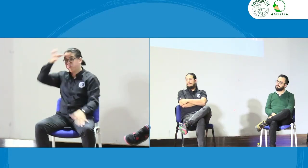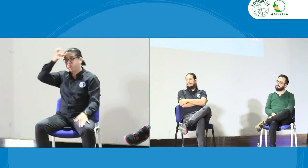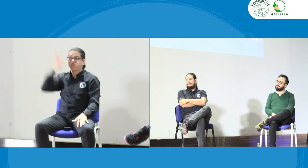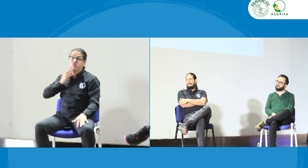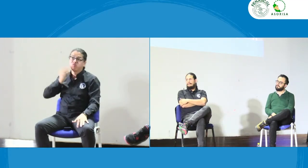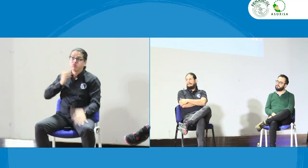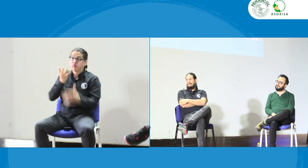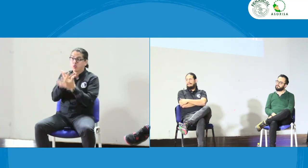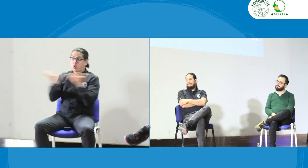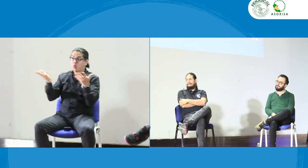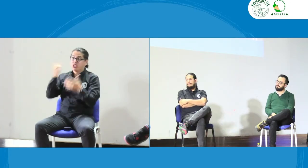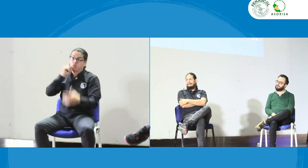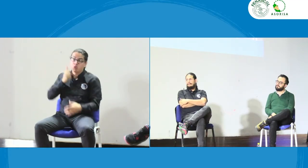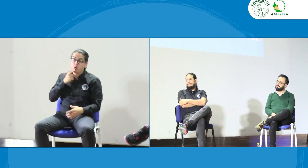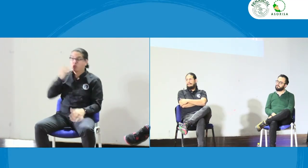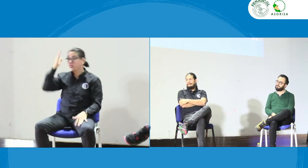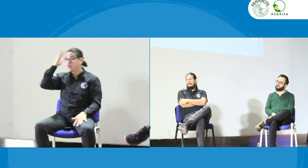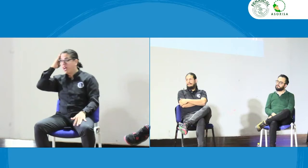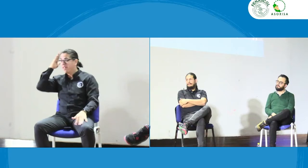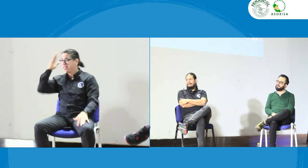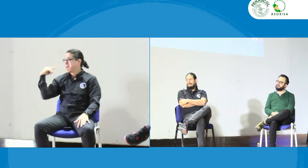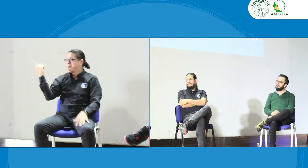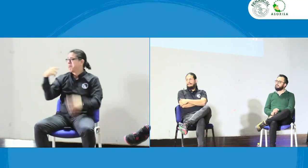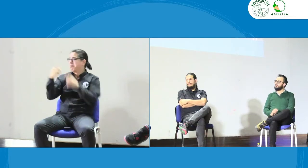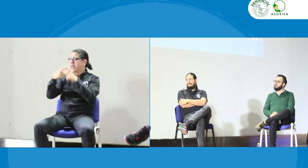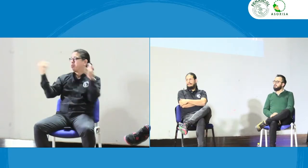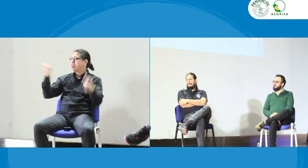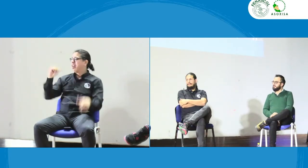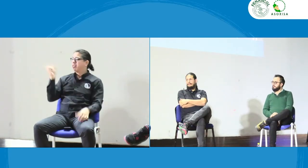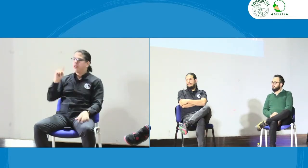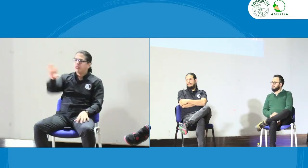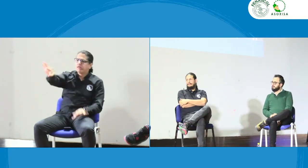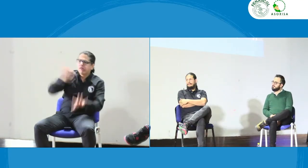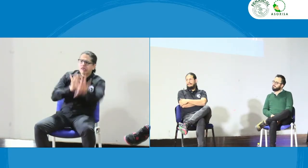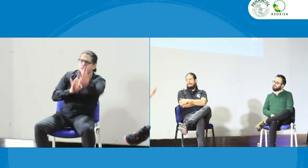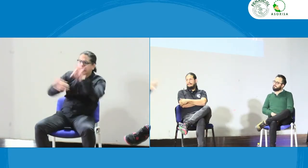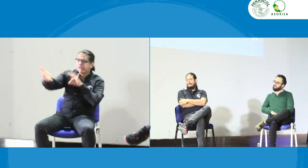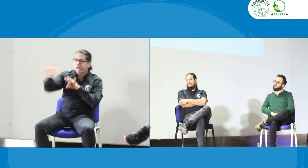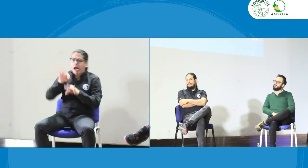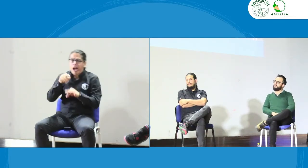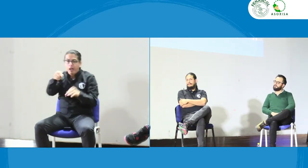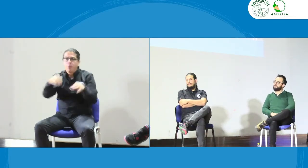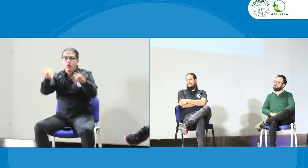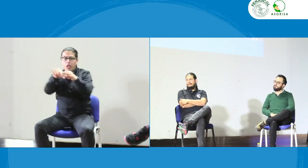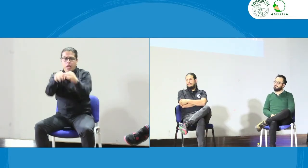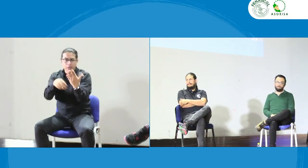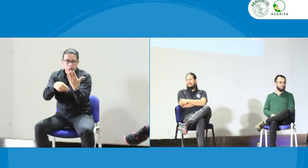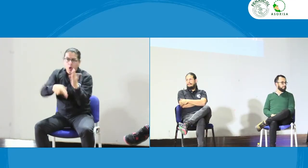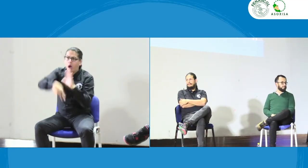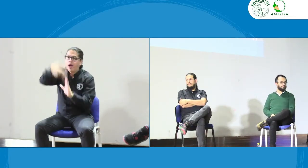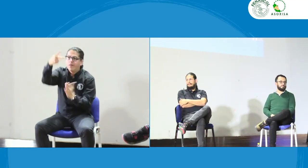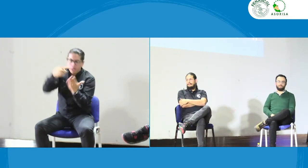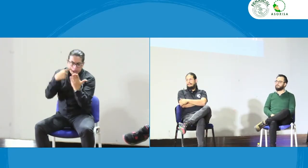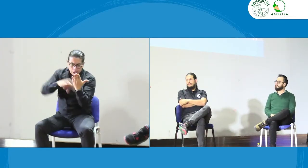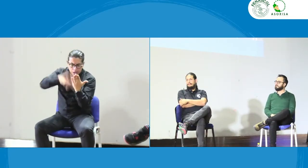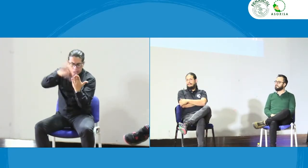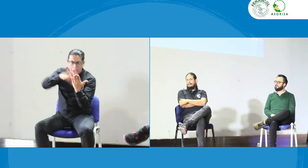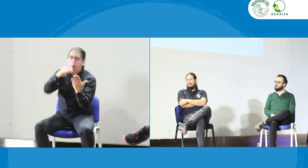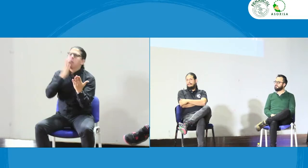se decían las entidades no tenían el conocimiento en el tema de intérpretes de sordos y estaban escogiendo pues